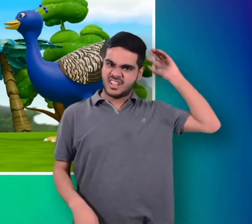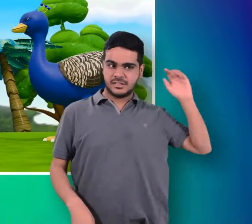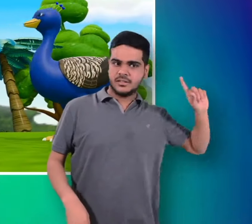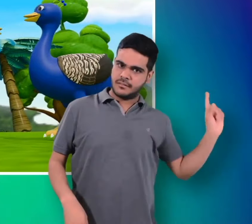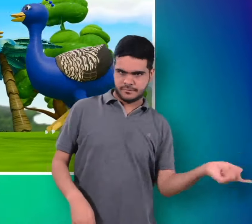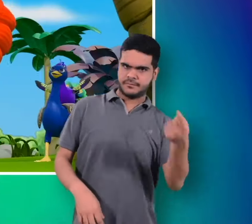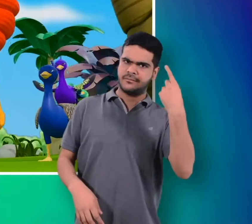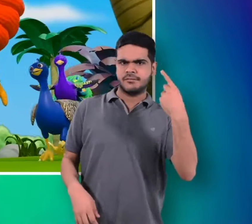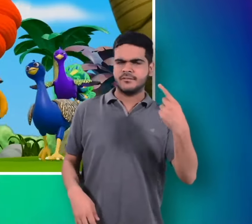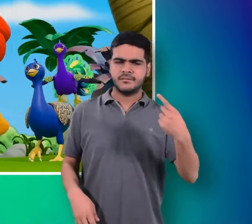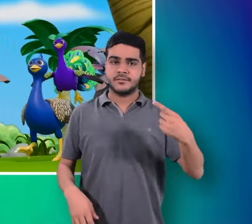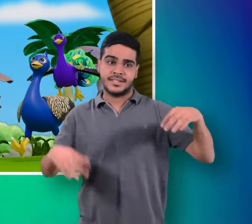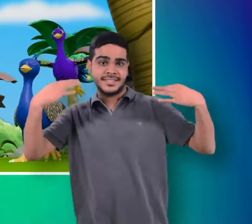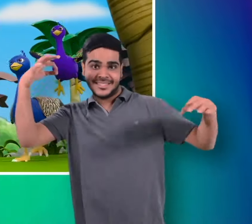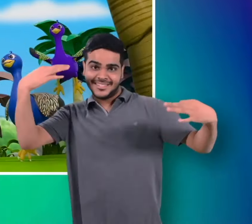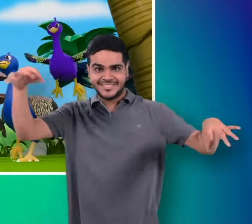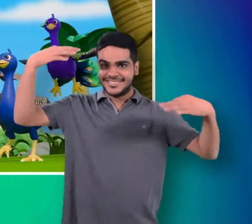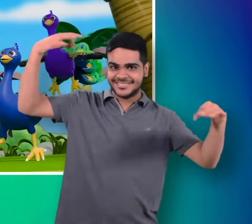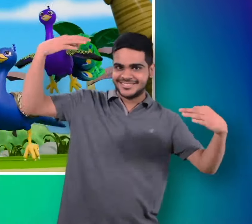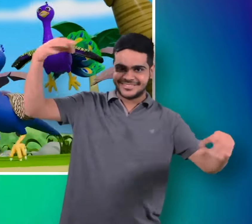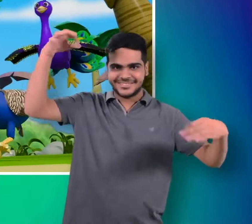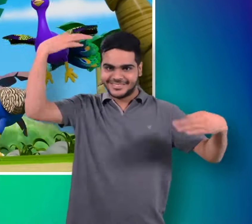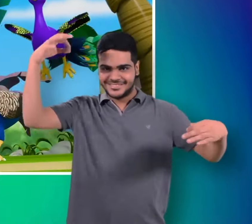जाया लंगल की सरकार ने